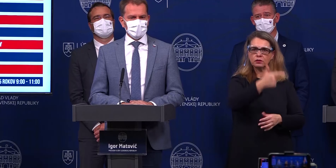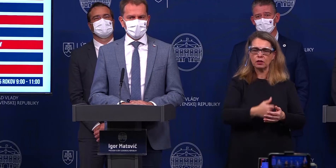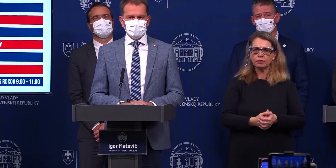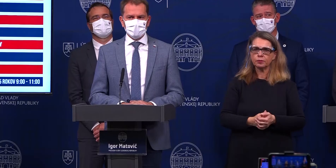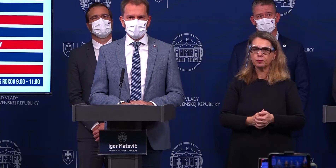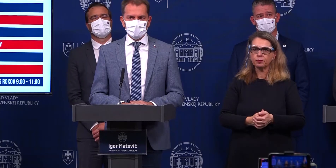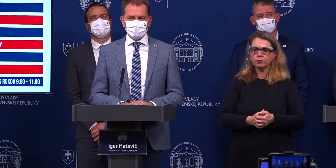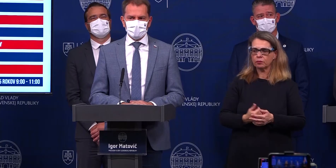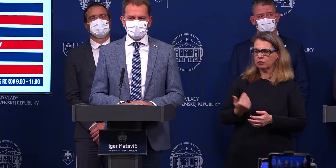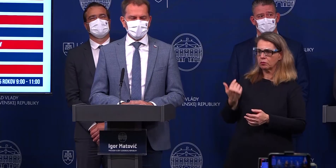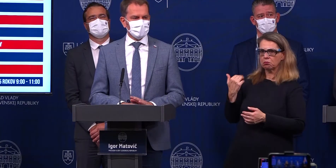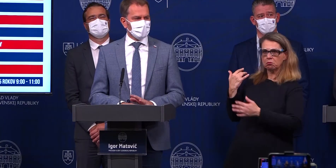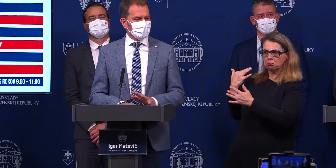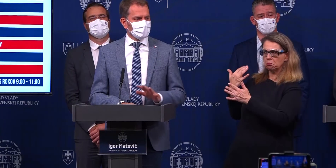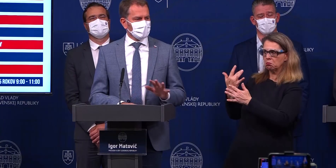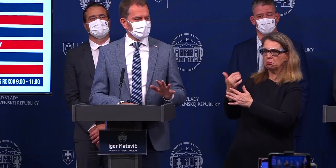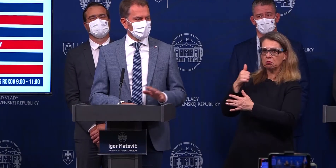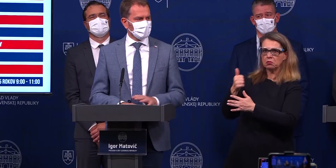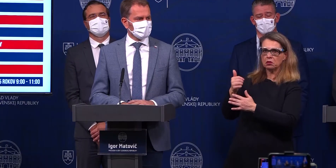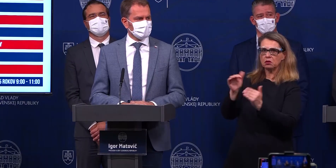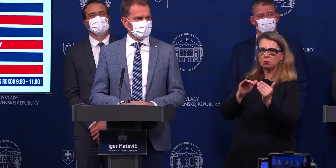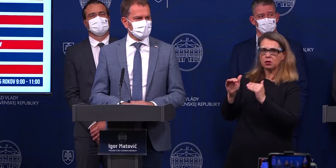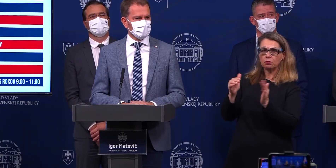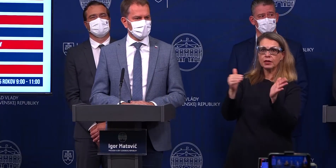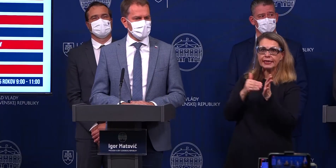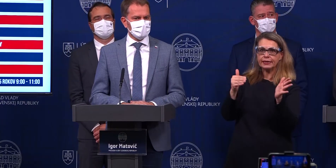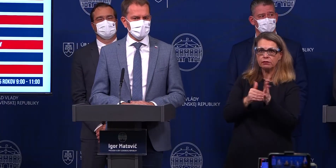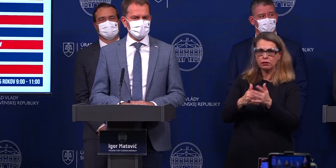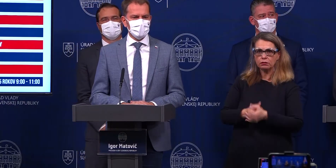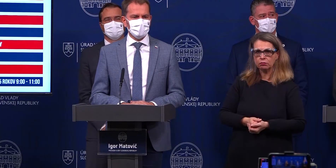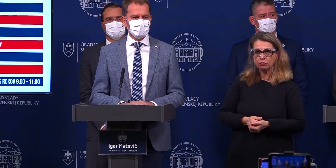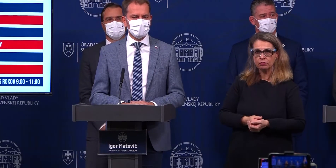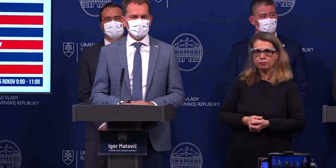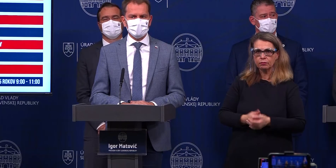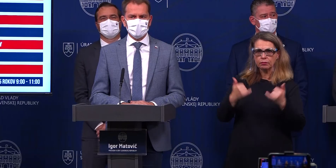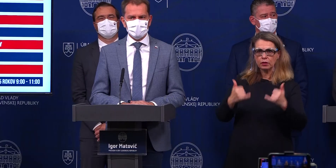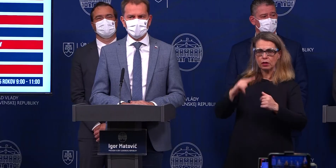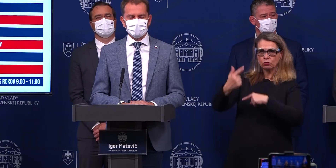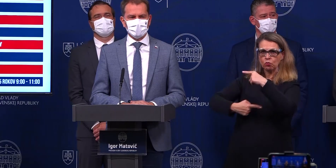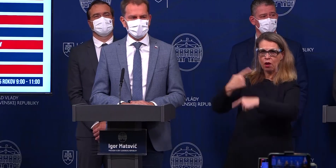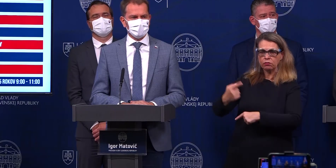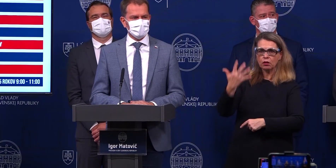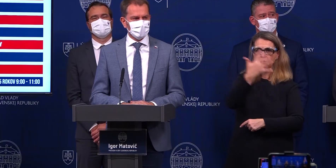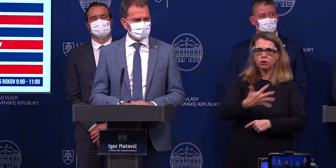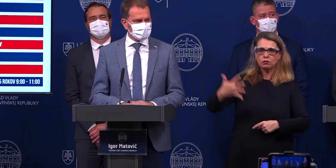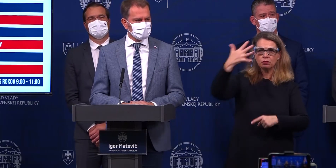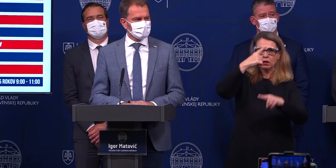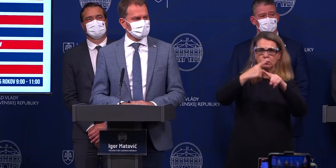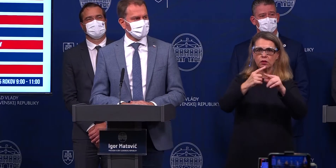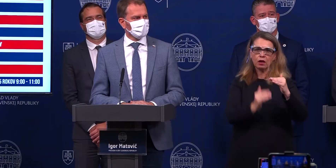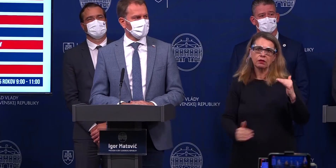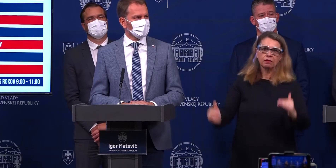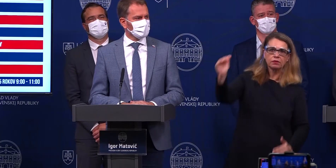Za posledné dny tá priemerka je niekde okolo tisíc. Čiže dnes si užívame vlnu, ktorá je 50 krát väčšia,